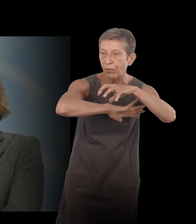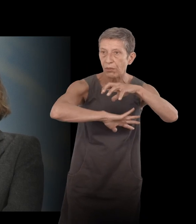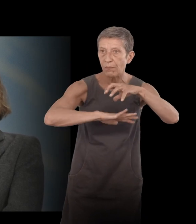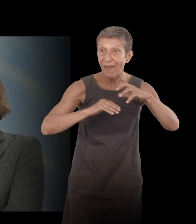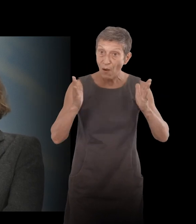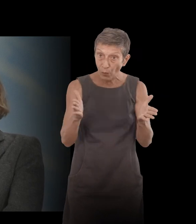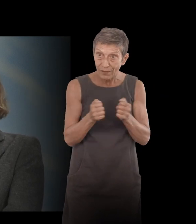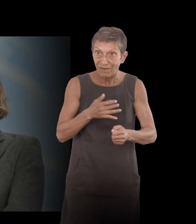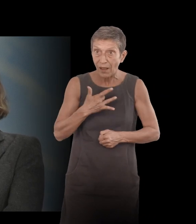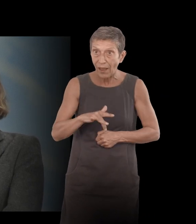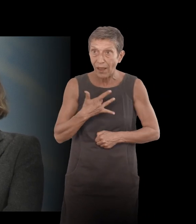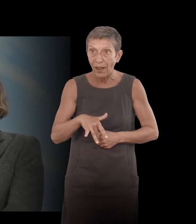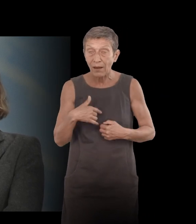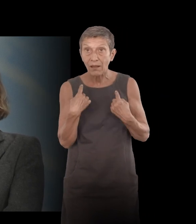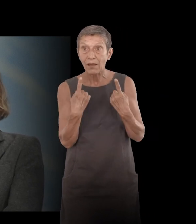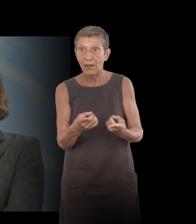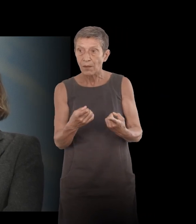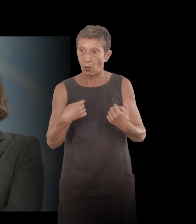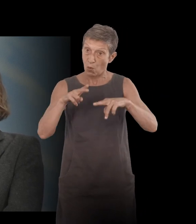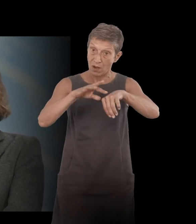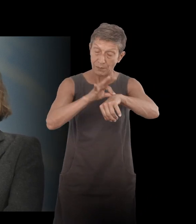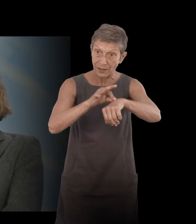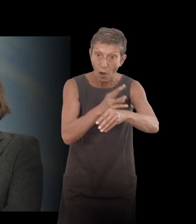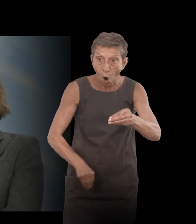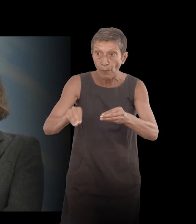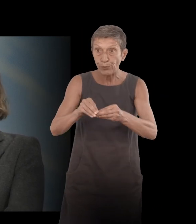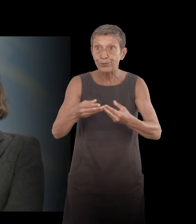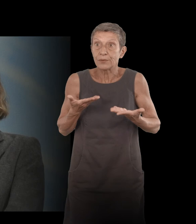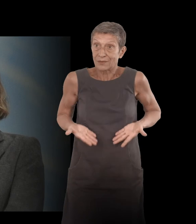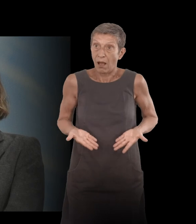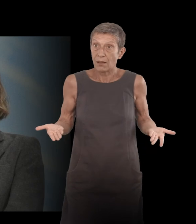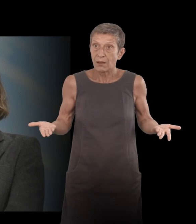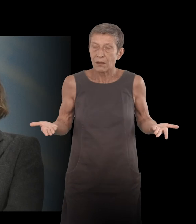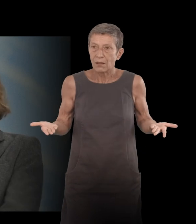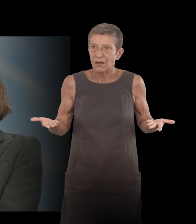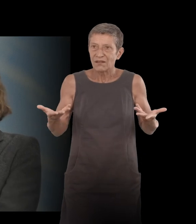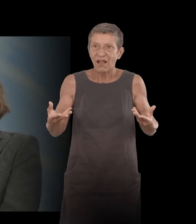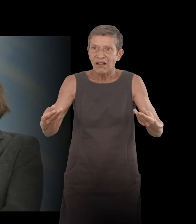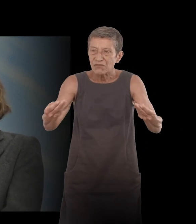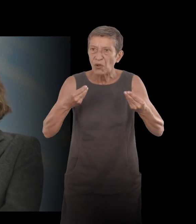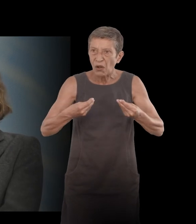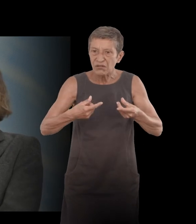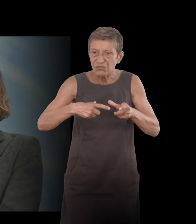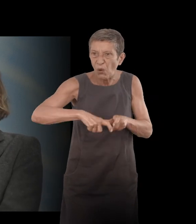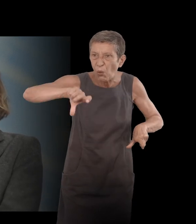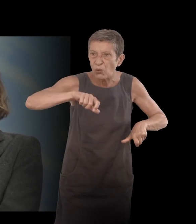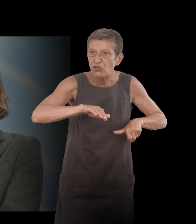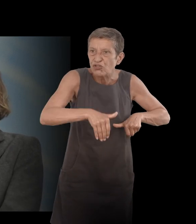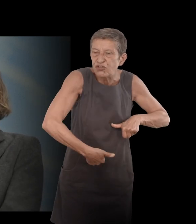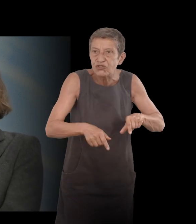en plus du reste voilà il y a ça et on se retrouve avec des couches des trucs de post-accouchement alors